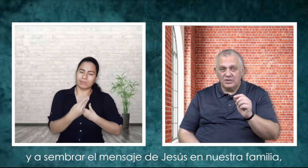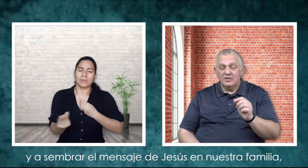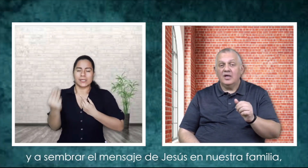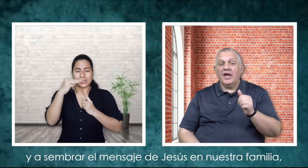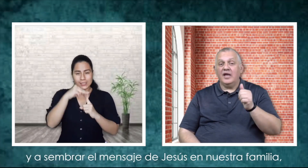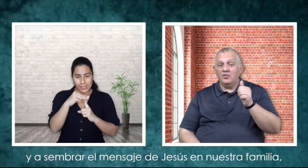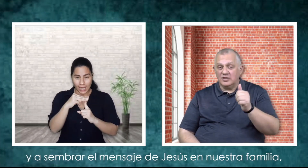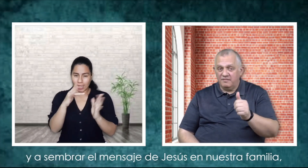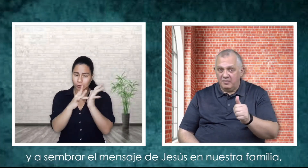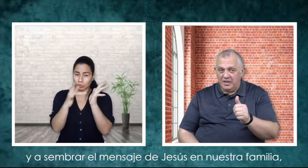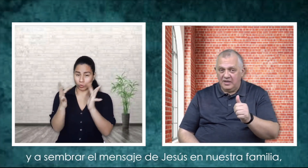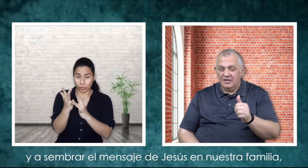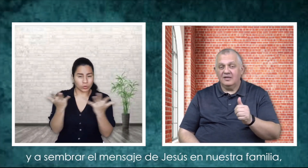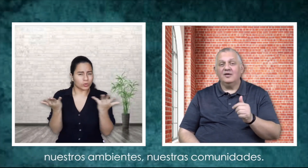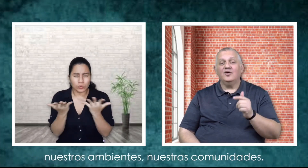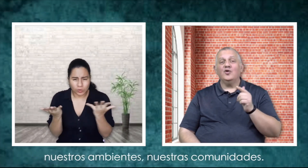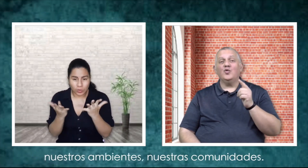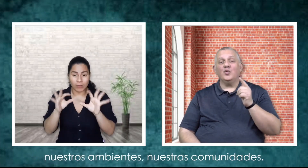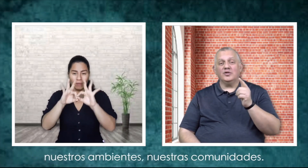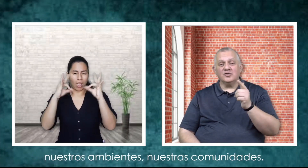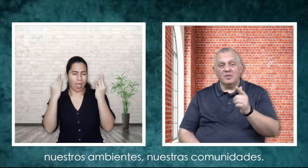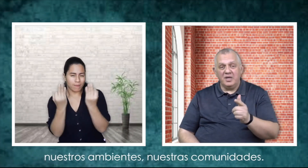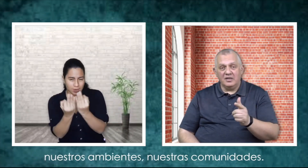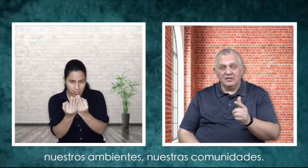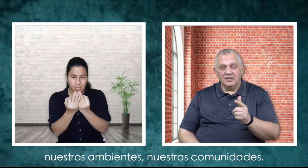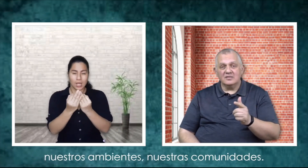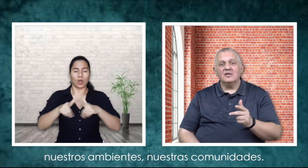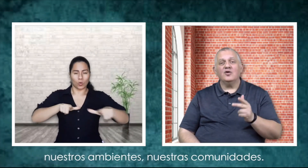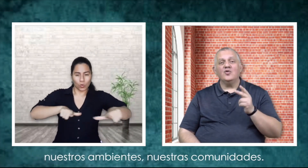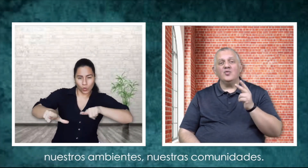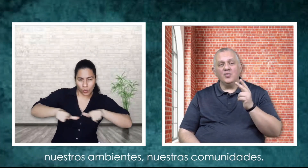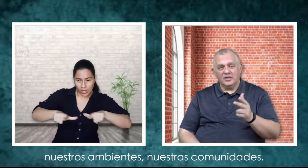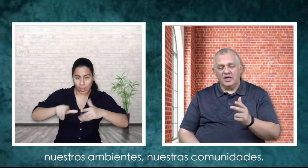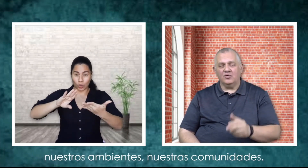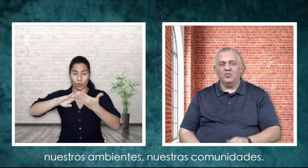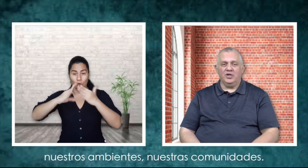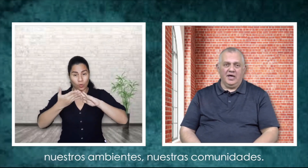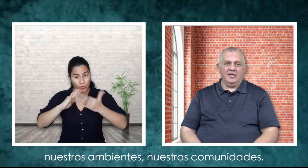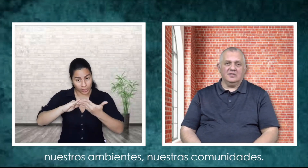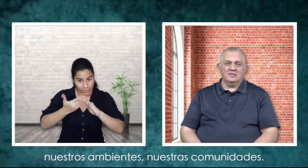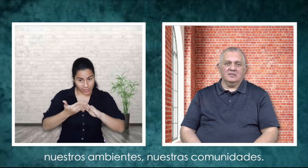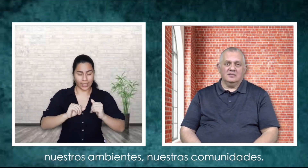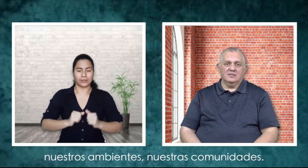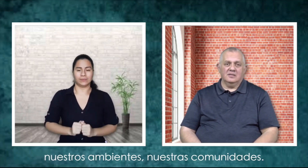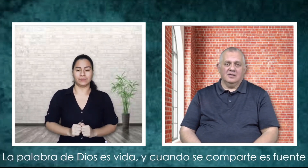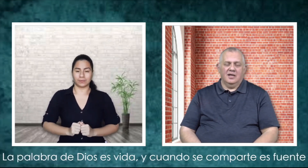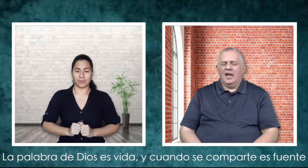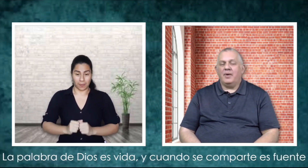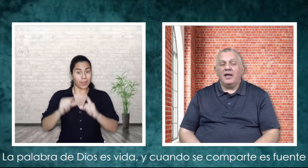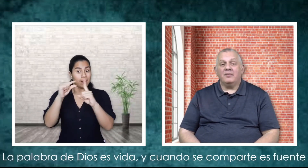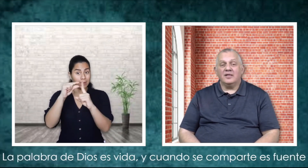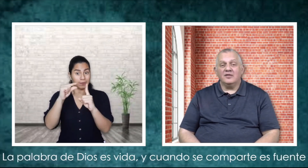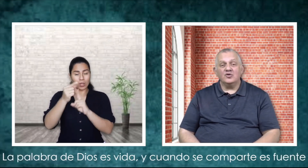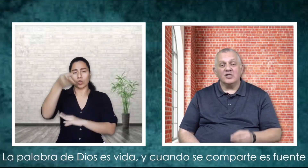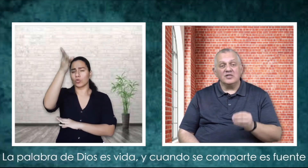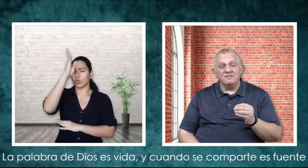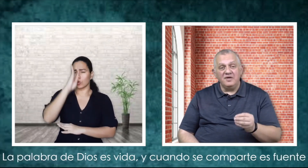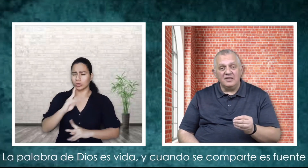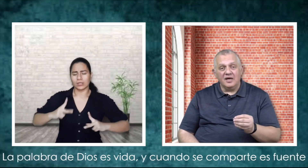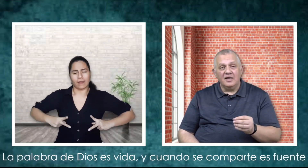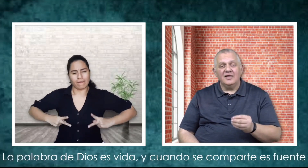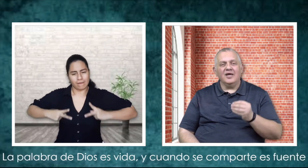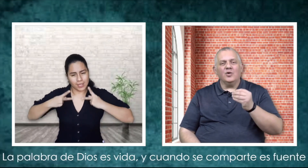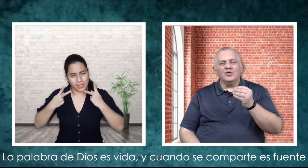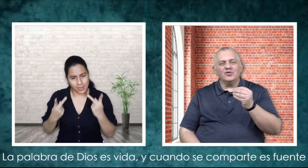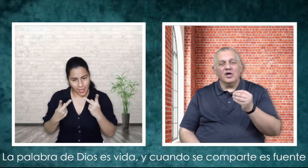Jesús en nuestra familia, nuestros ambientes, nuestras comunidades La palabra de Dios es